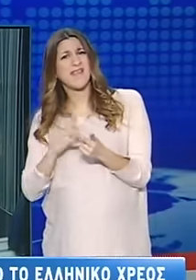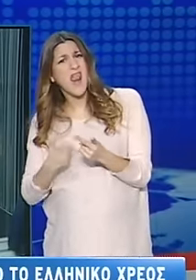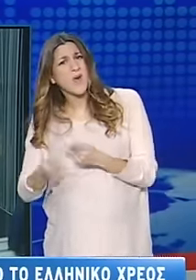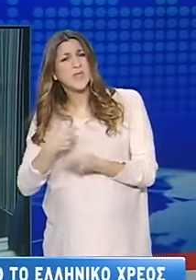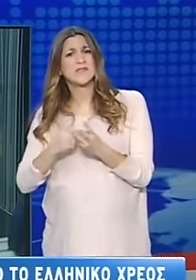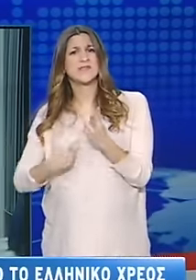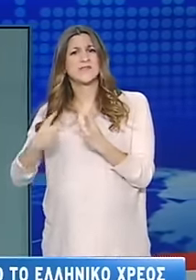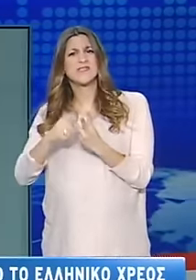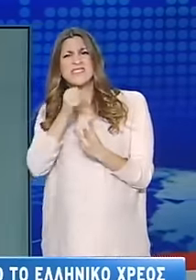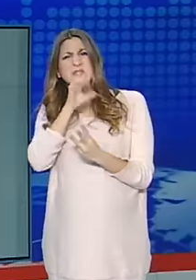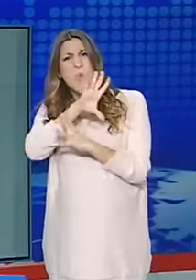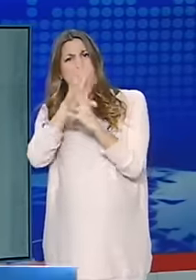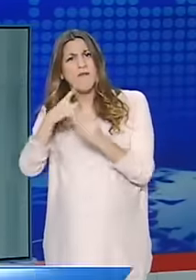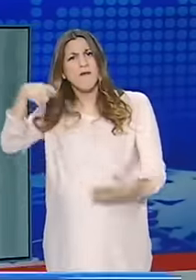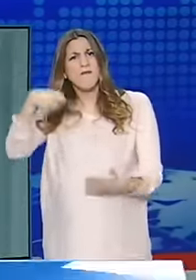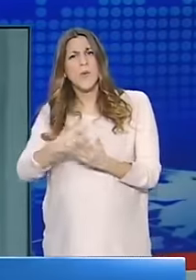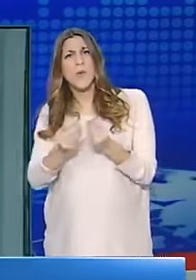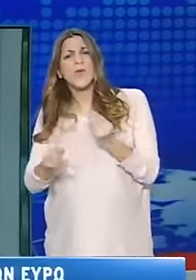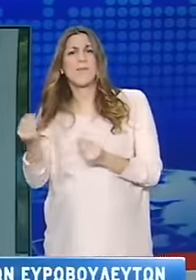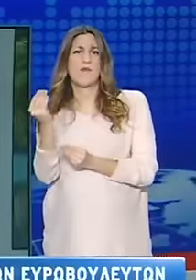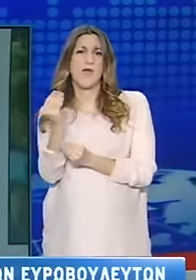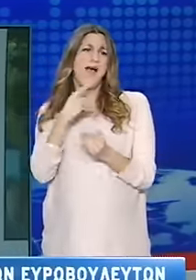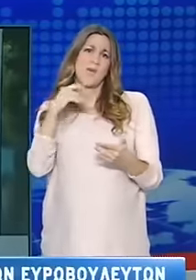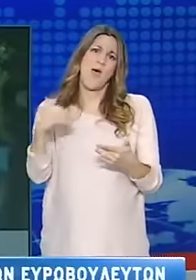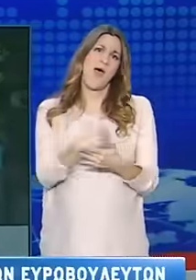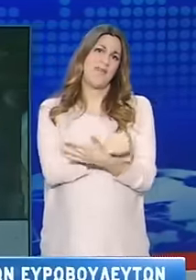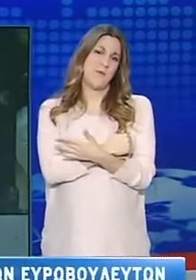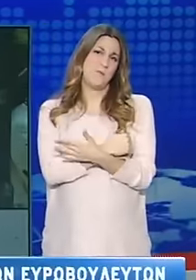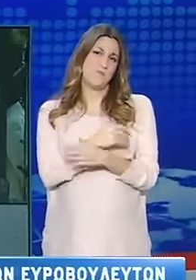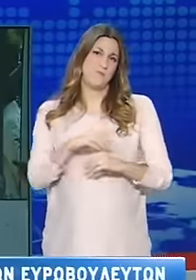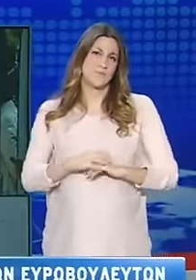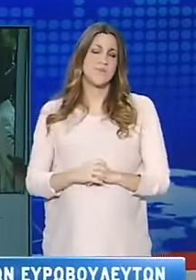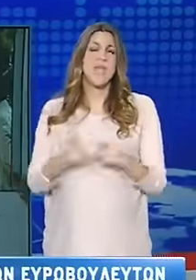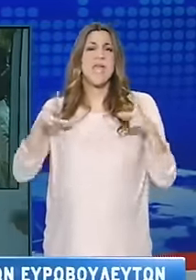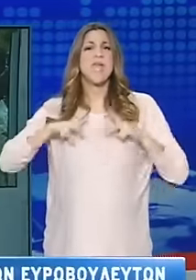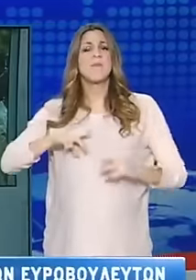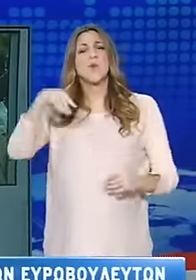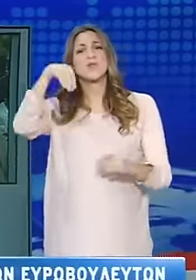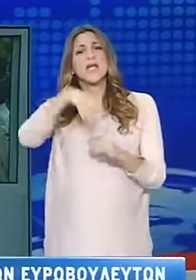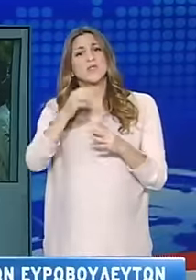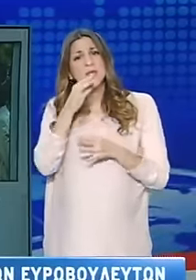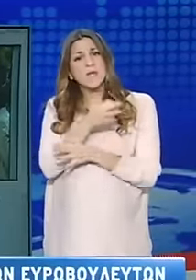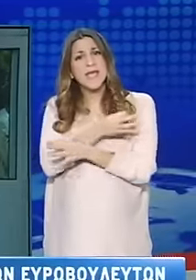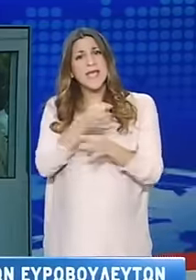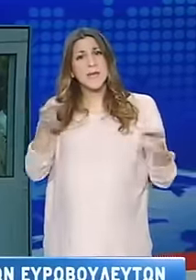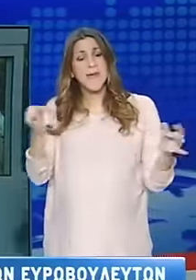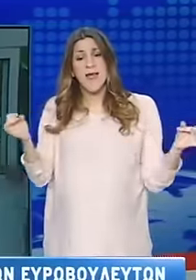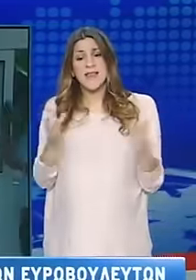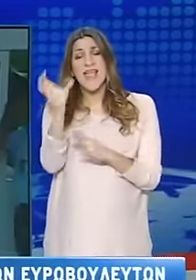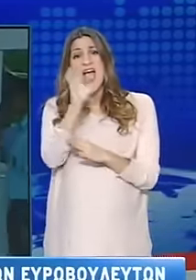Σε τέσσερις σταυρούς πως ανατολίζεται η κυβέρνηση στις ευρωεκλογές, όπως είπε ο Γιάννης Μιχελάκης, ενώ είπε ότι θα υπάρχει μία